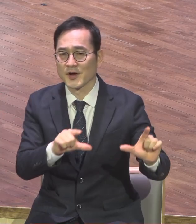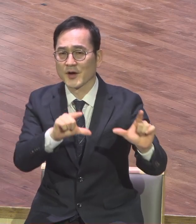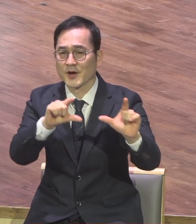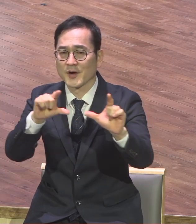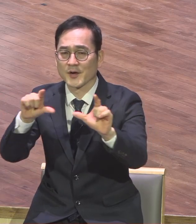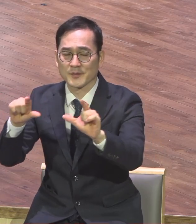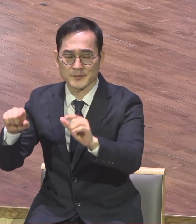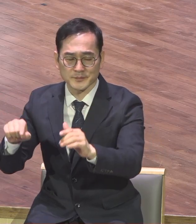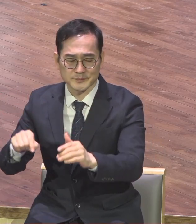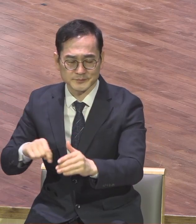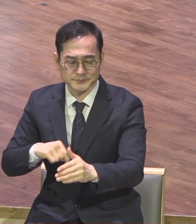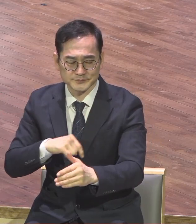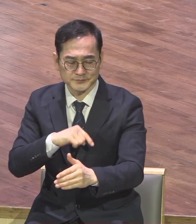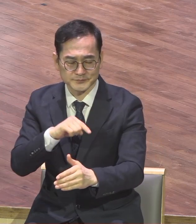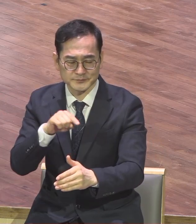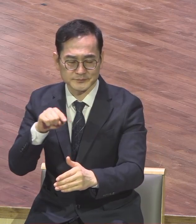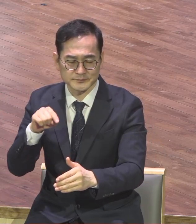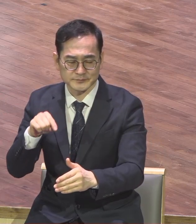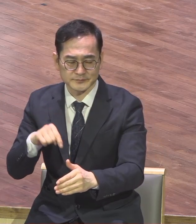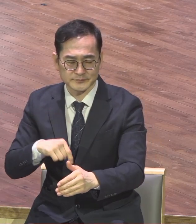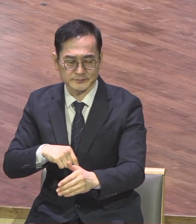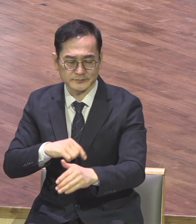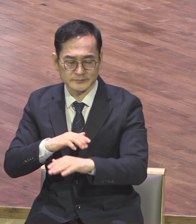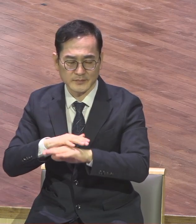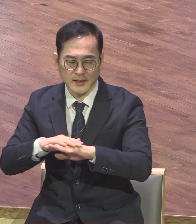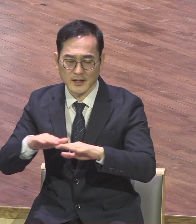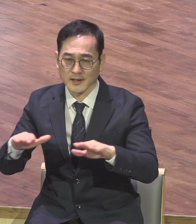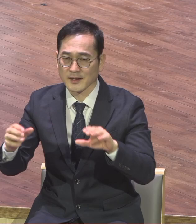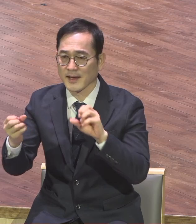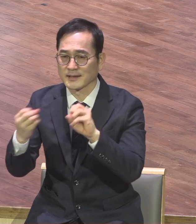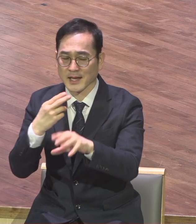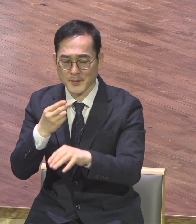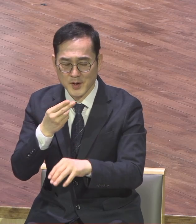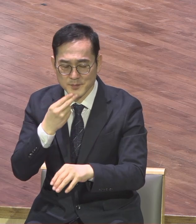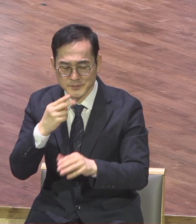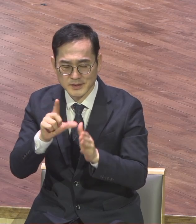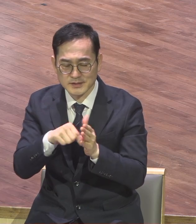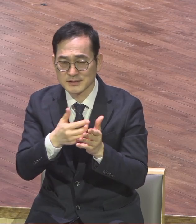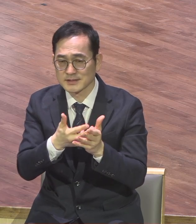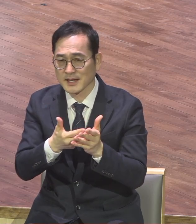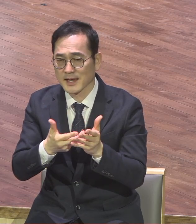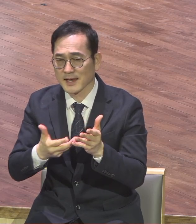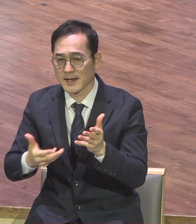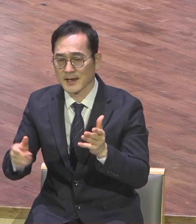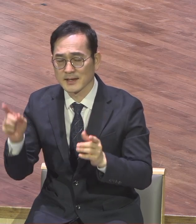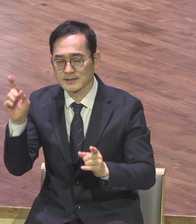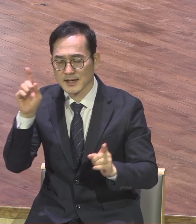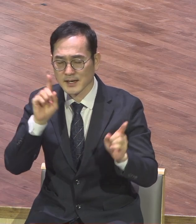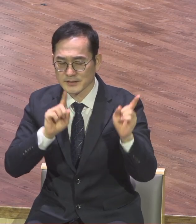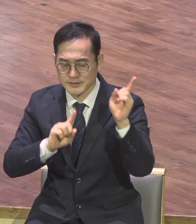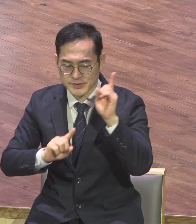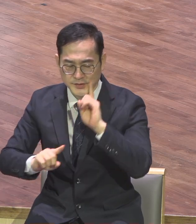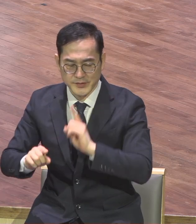내가 도시 신의 아픈 살로